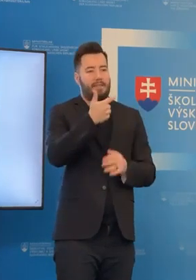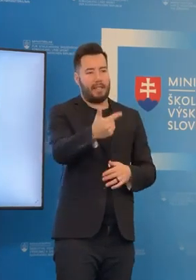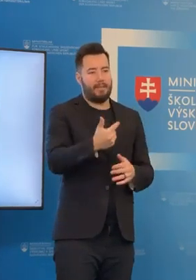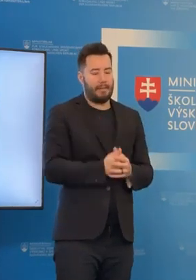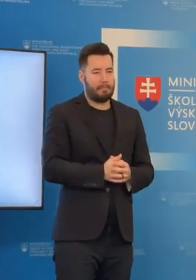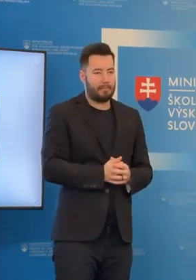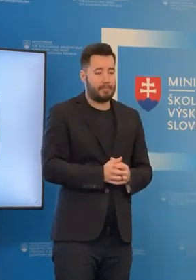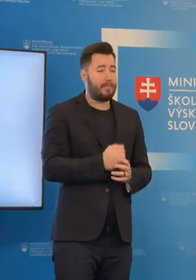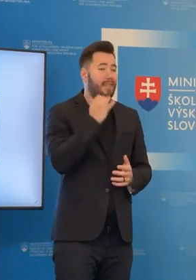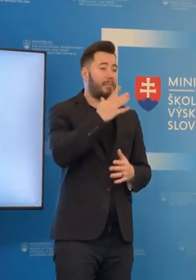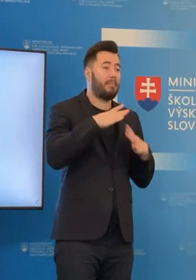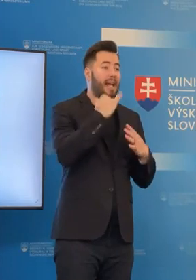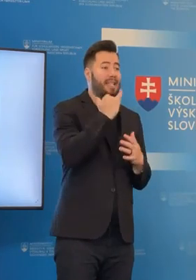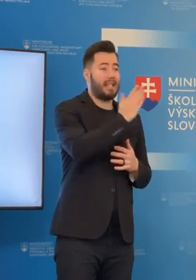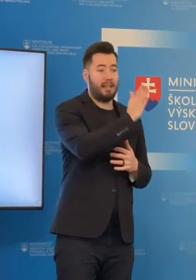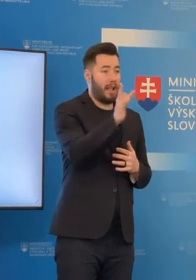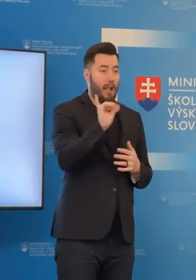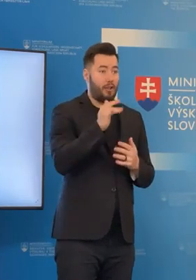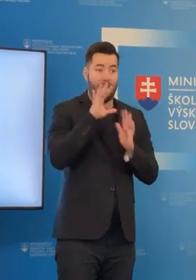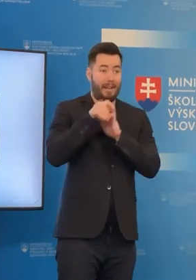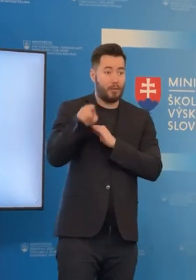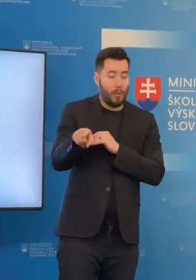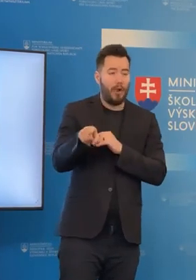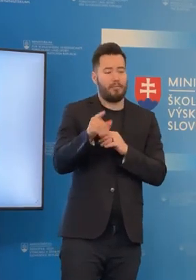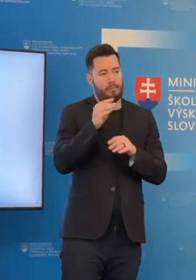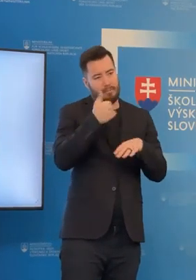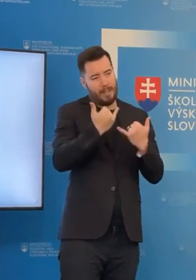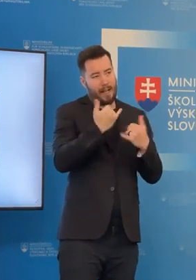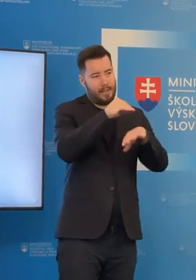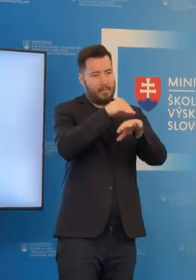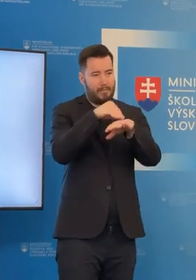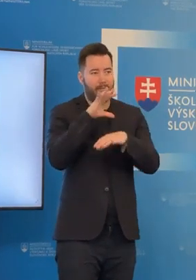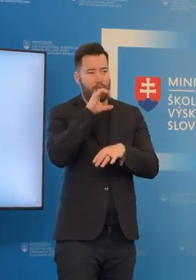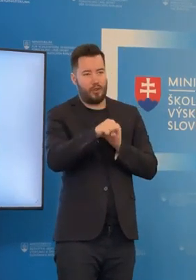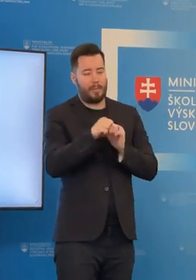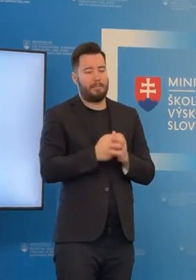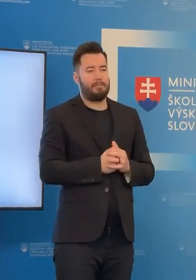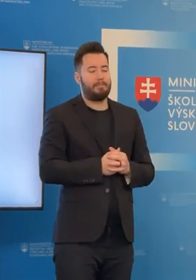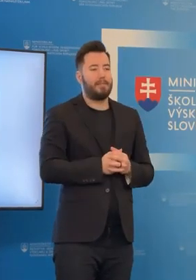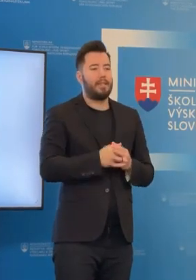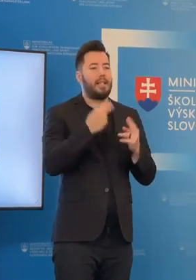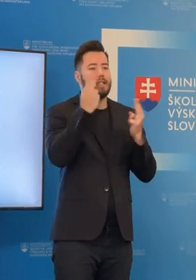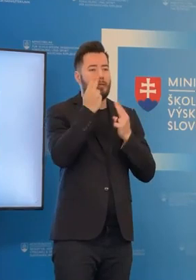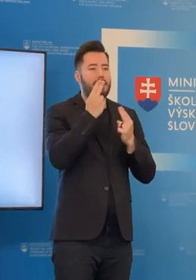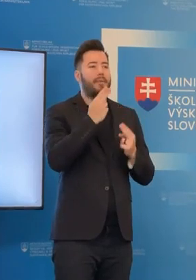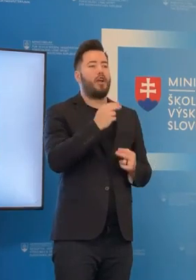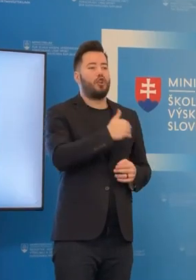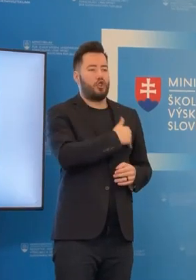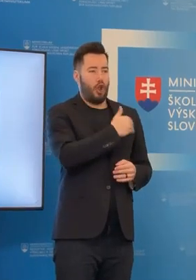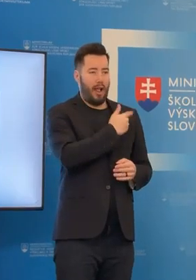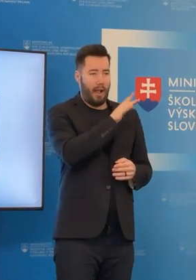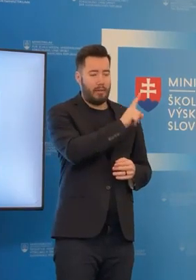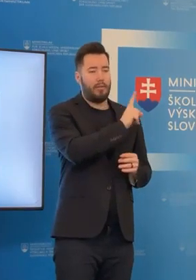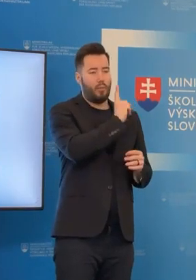riaditeľi, ešte doteraz nevšimli, tak ich na to upozorňujeme. Samozrejme, že regionálnom úradu školskej správy budú každý mesiac predkladať